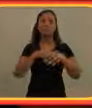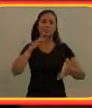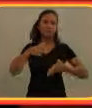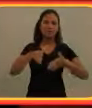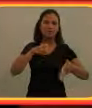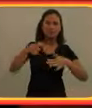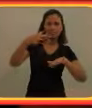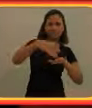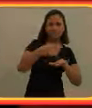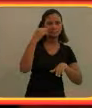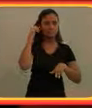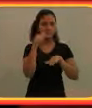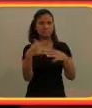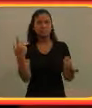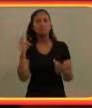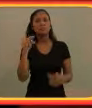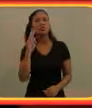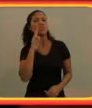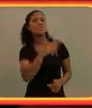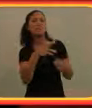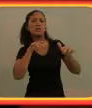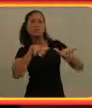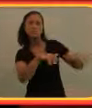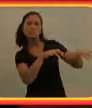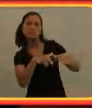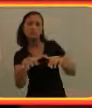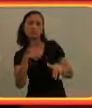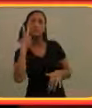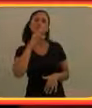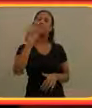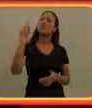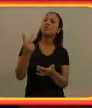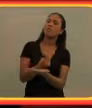Se os seus dedos não estiverem se mexendo, você não pode escutar nada.